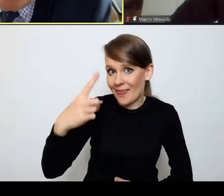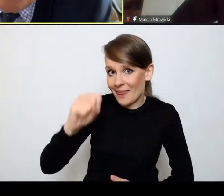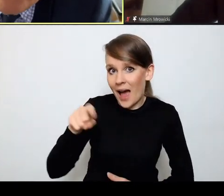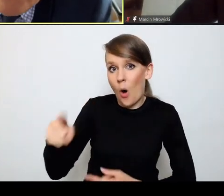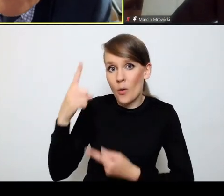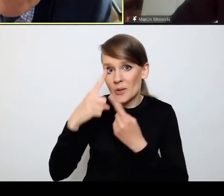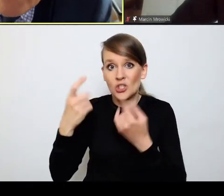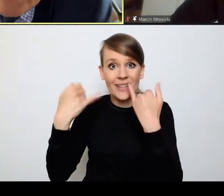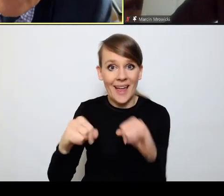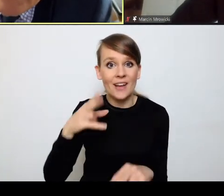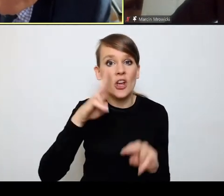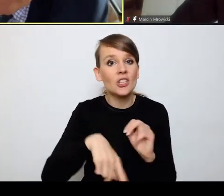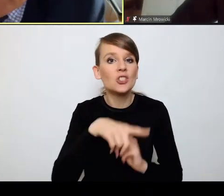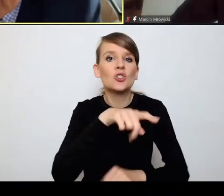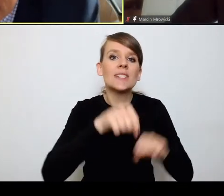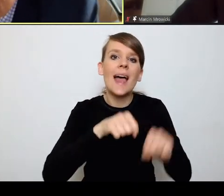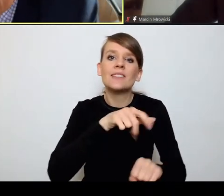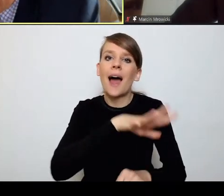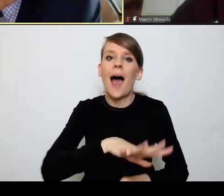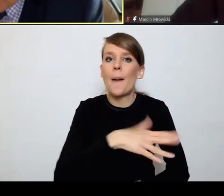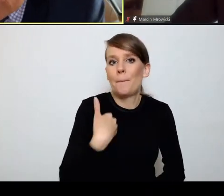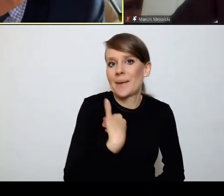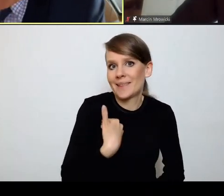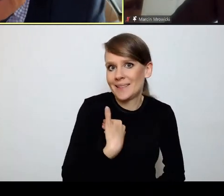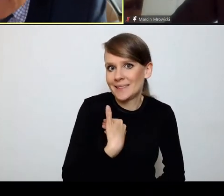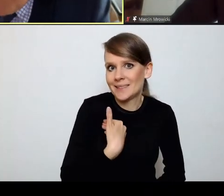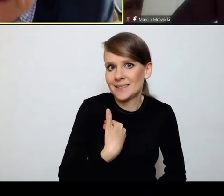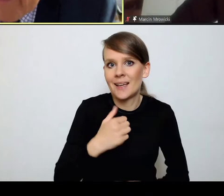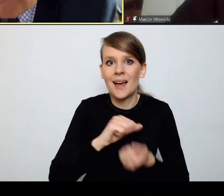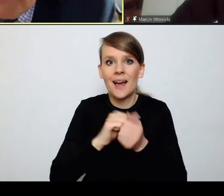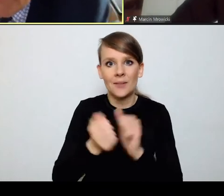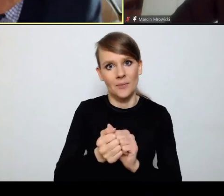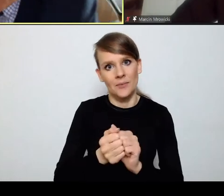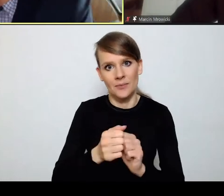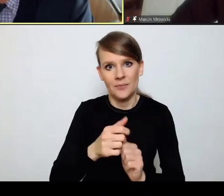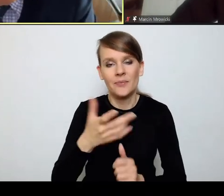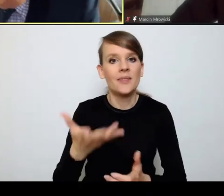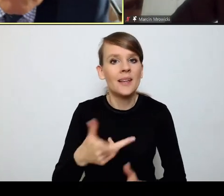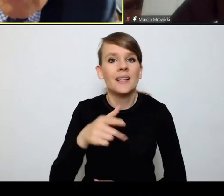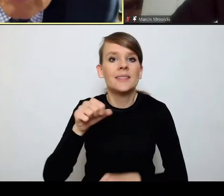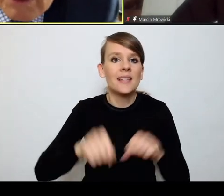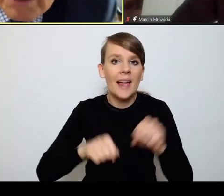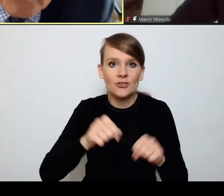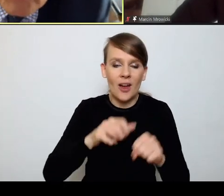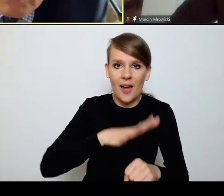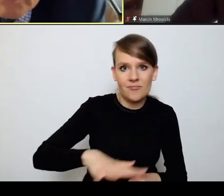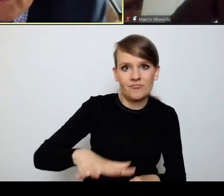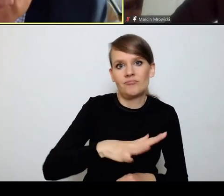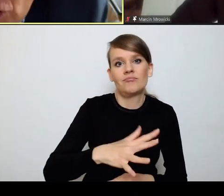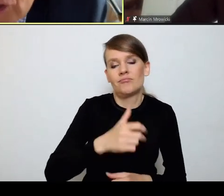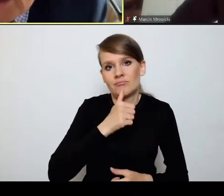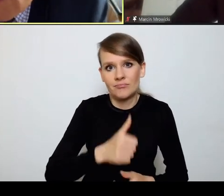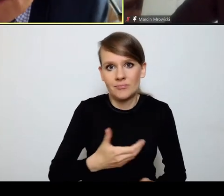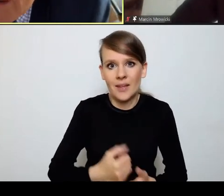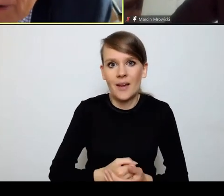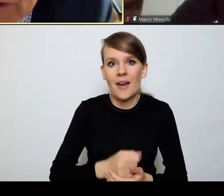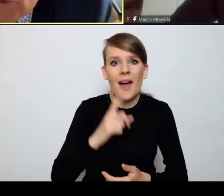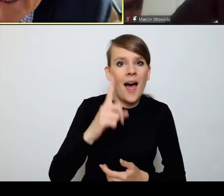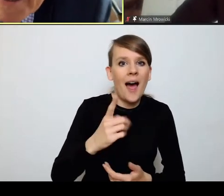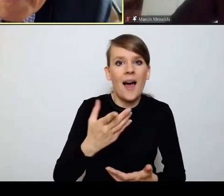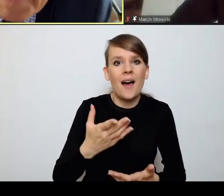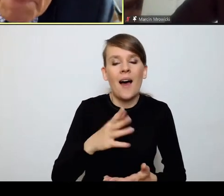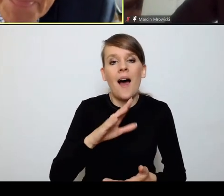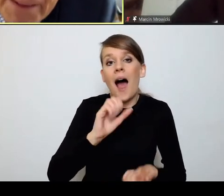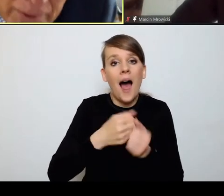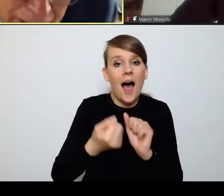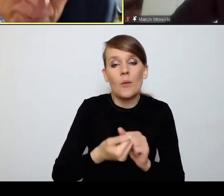brytyjskim. Czy sędzia, powiedzmy, kontynentalny w prawdzie, ale jednak funkcjonujący w mrocznych załukach Peru,